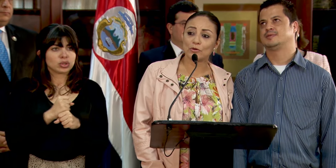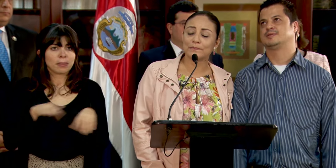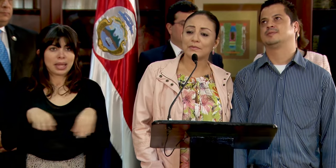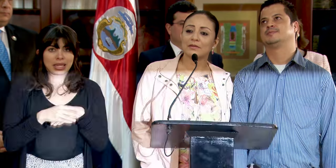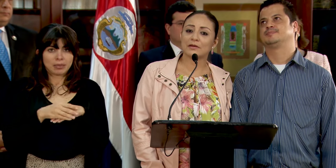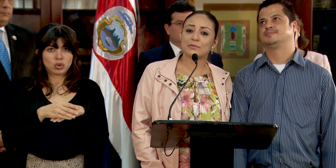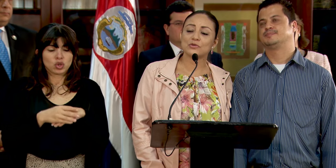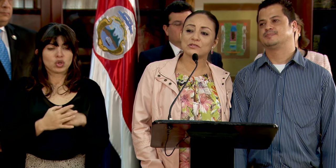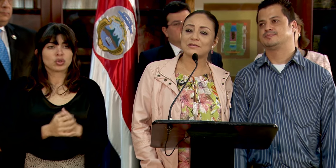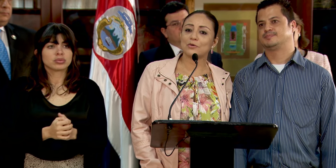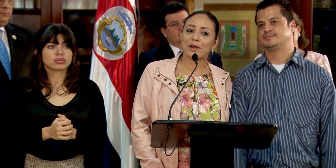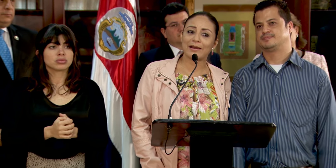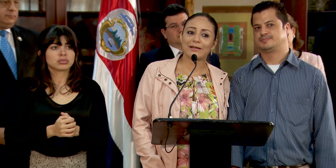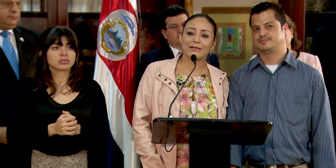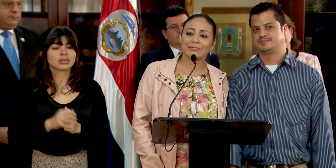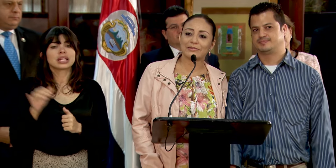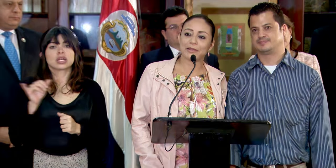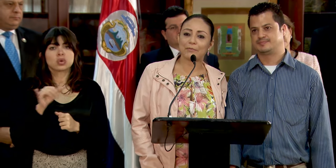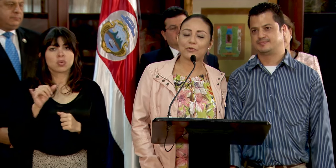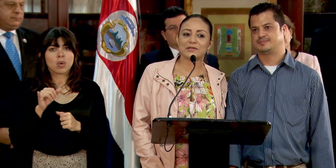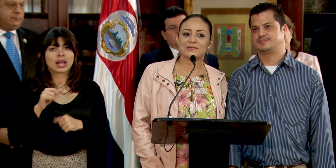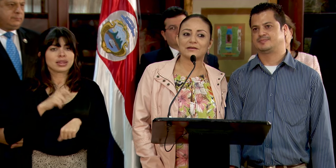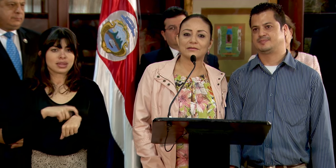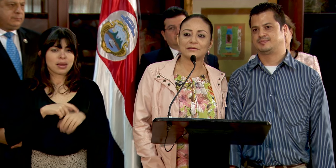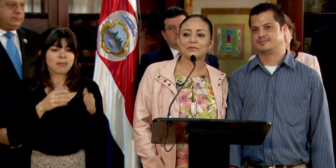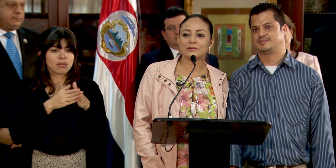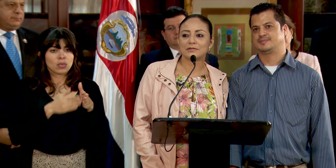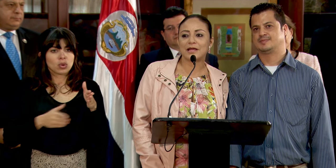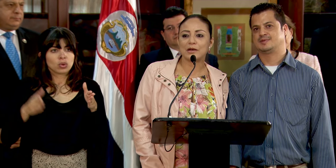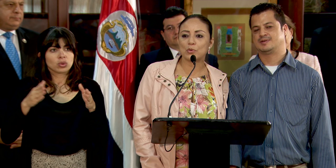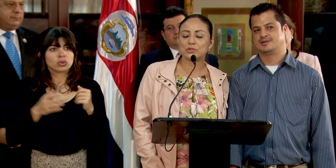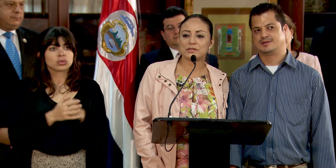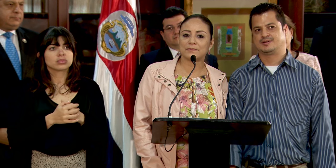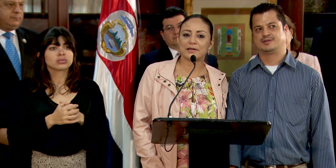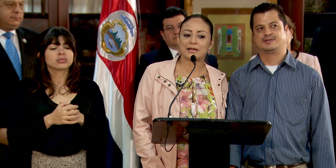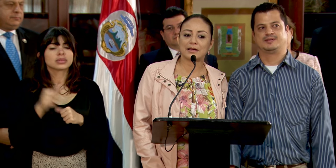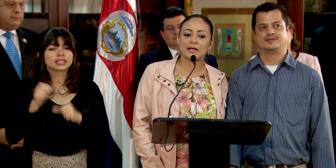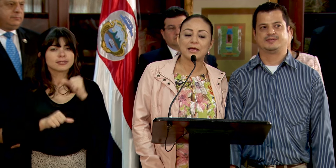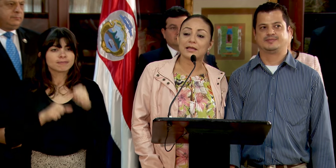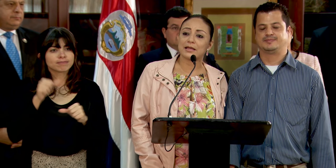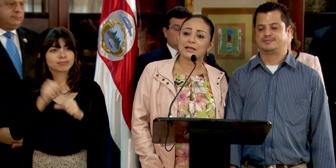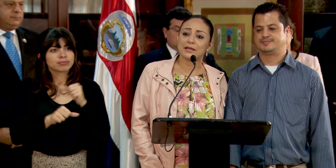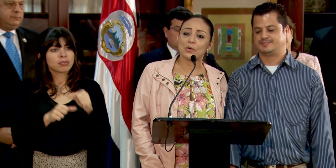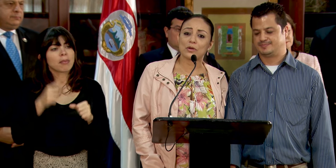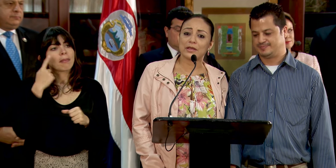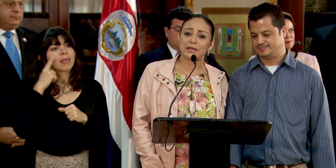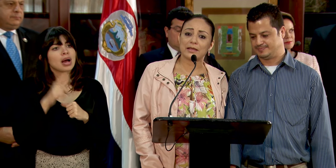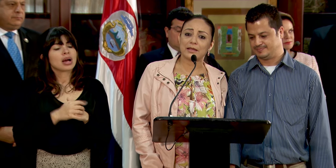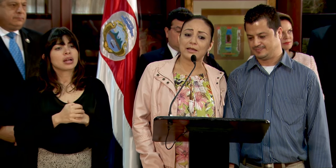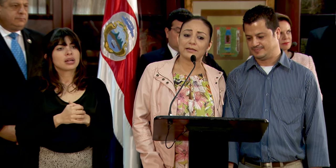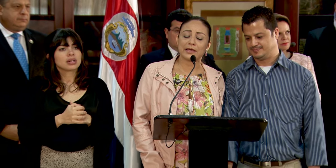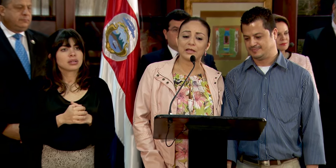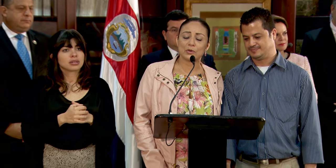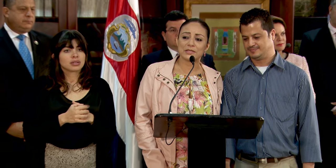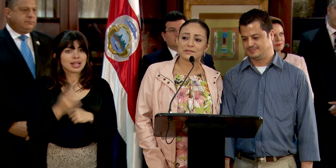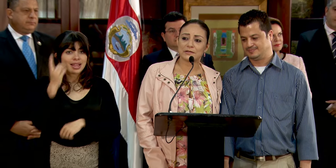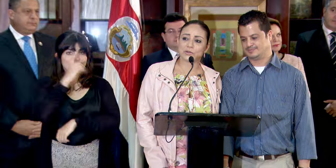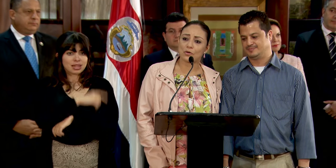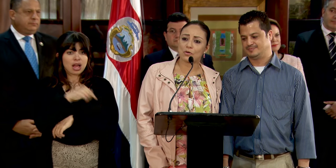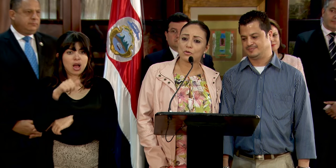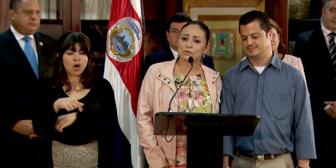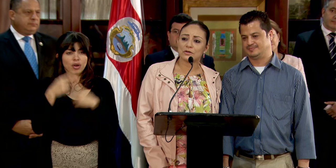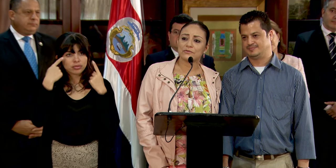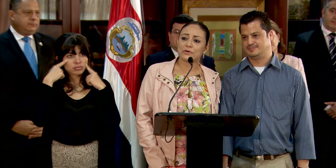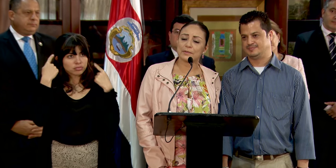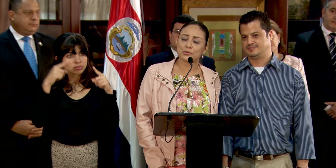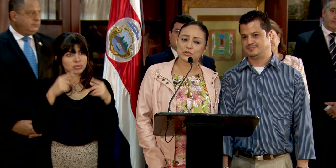matrimonio. Tenemos igual tiempo de estar en lucha para que lo que el día de hoy se